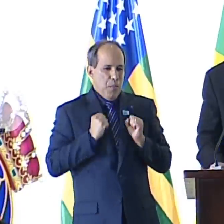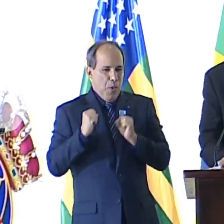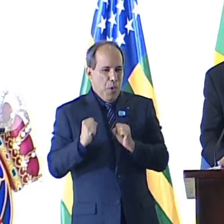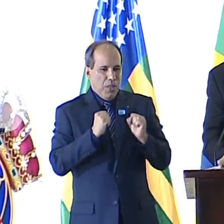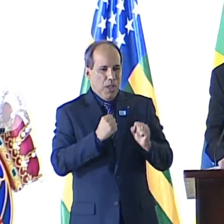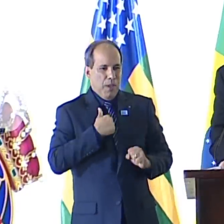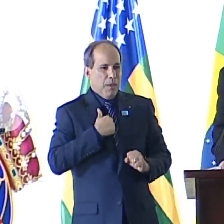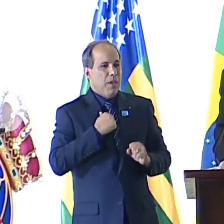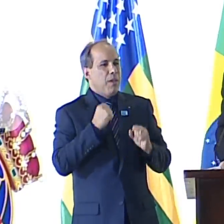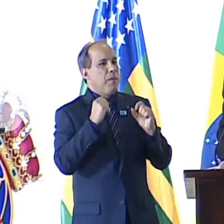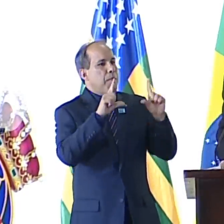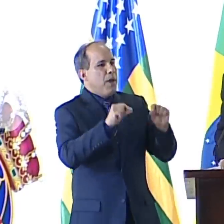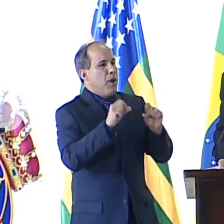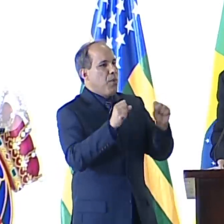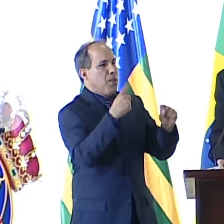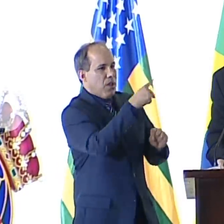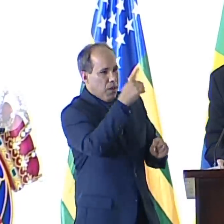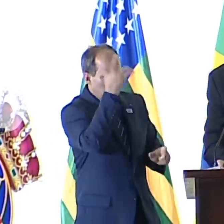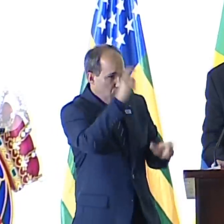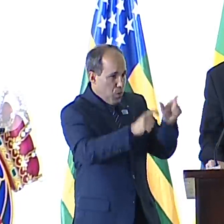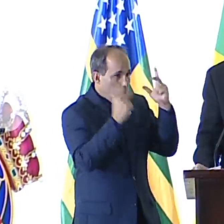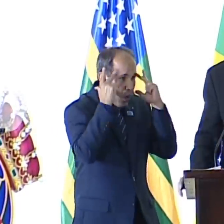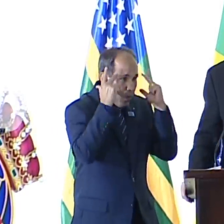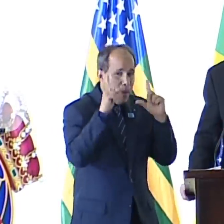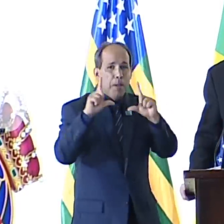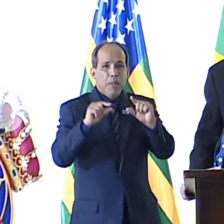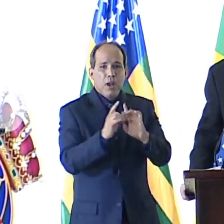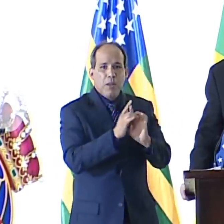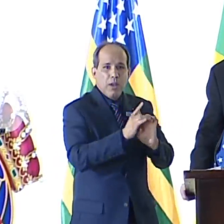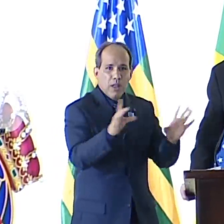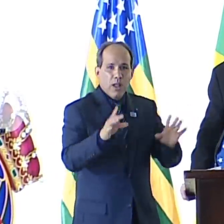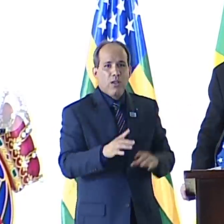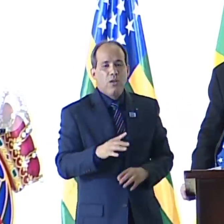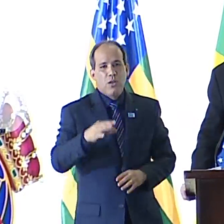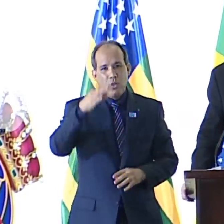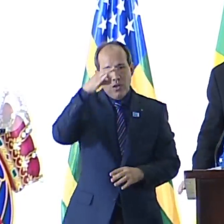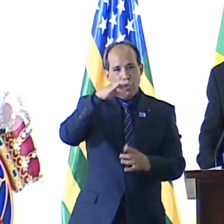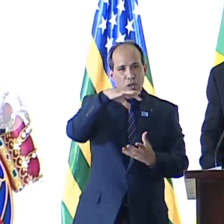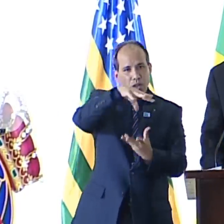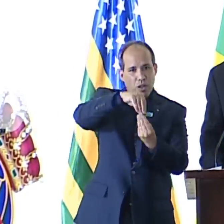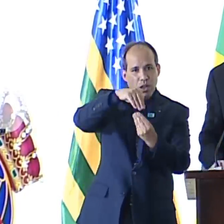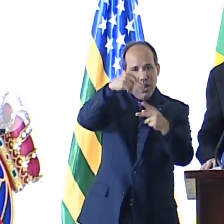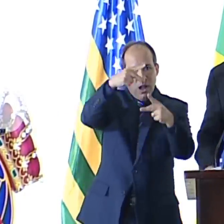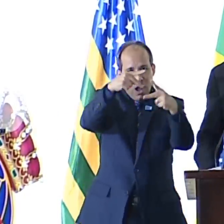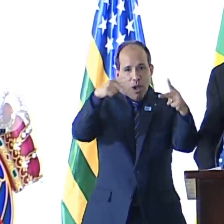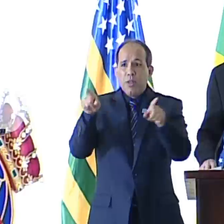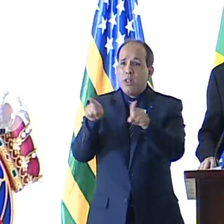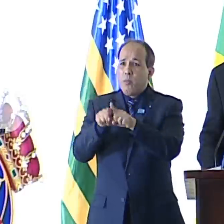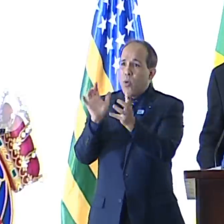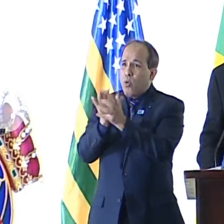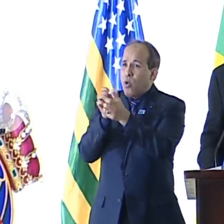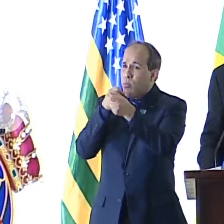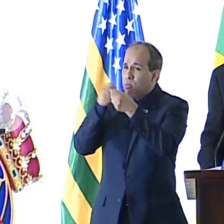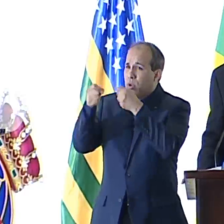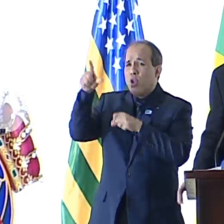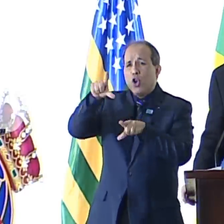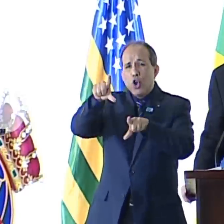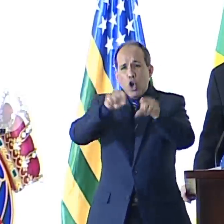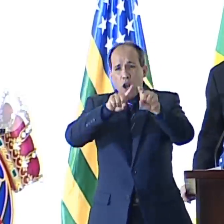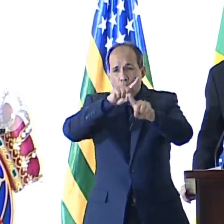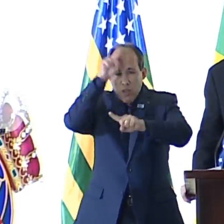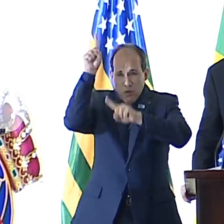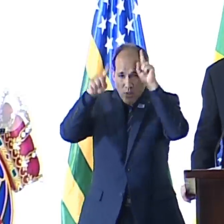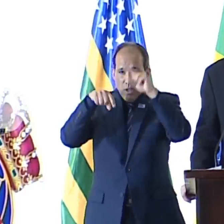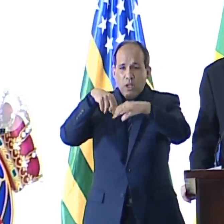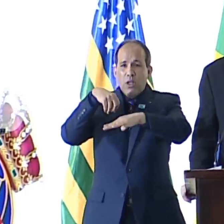comuns, menos liberdade para o espírito. A mídia, infelizmente, faz parte desse esquema ao selecionar, manipular e inventar a